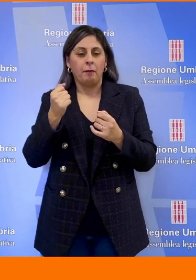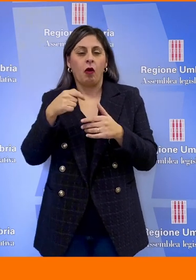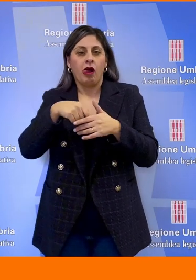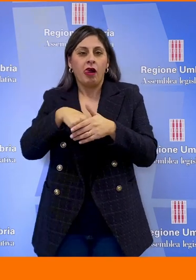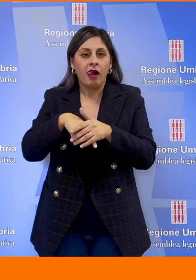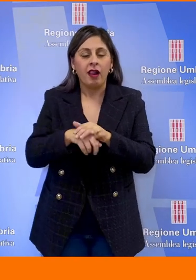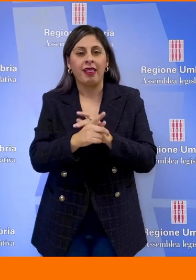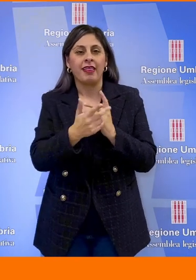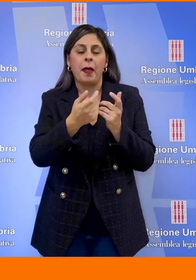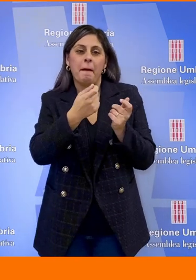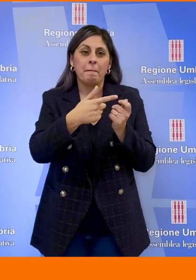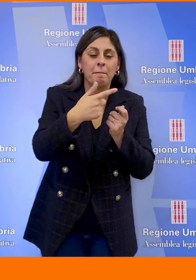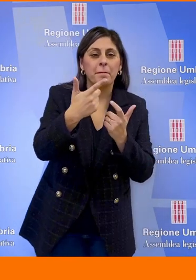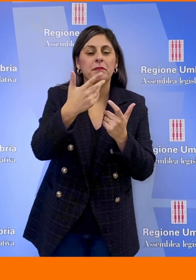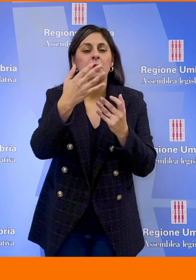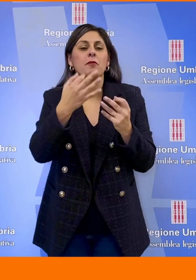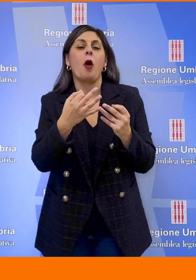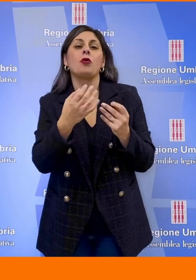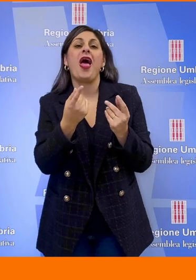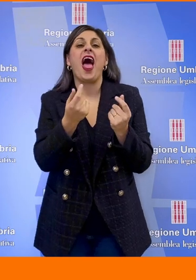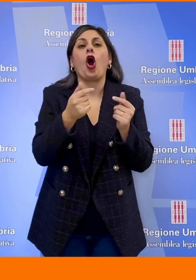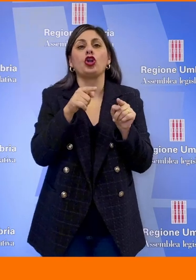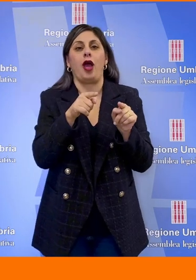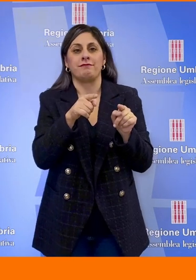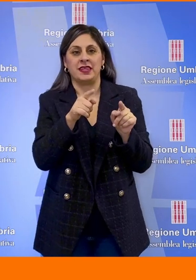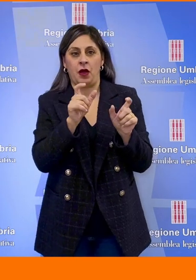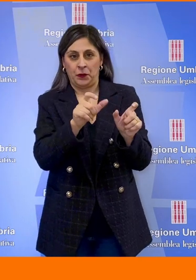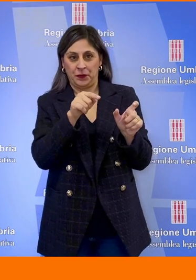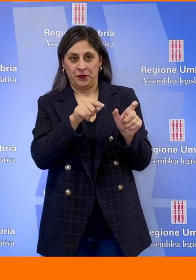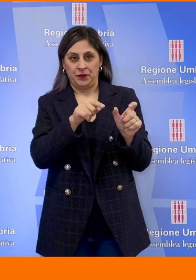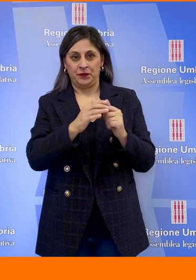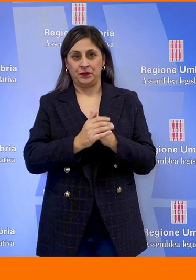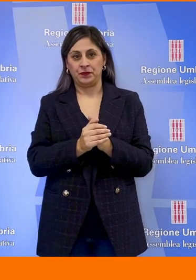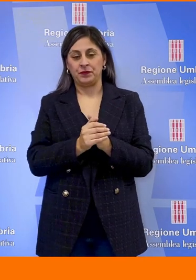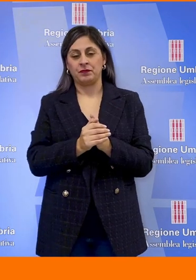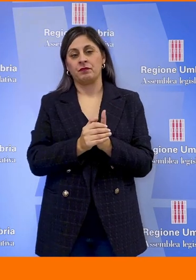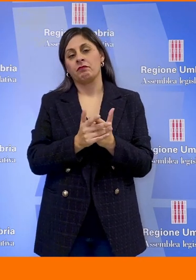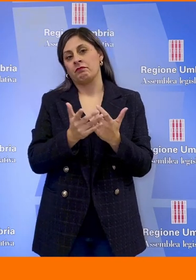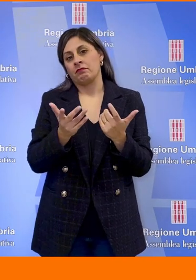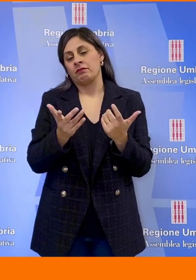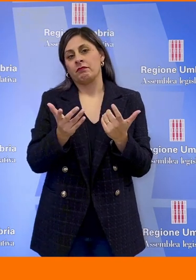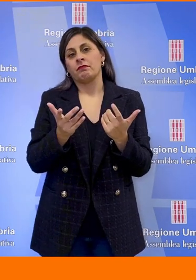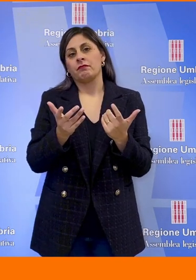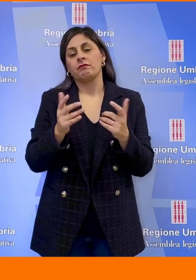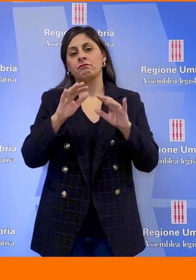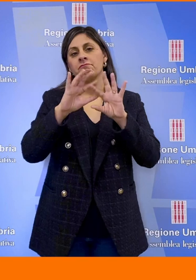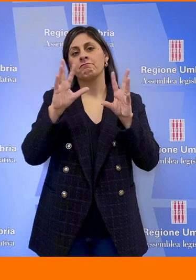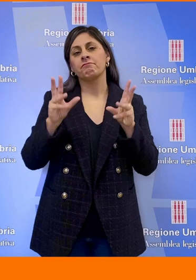parte economica quindi nella sostanzialità, a parte lo spaccio di